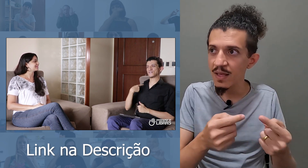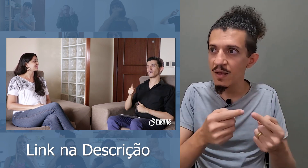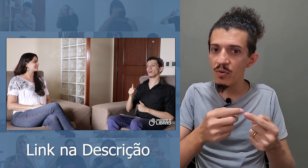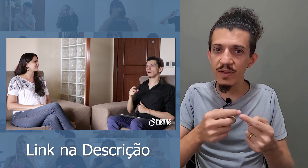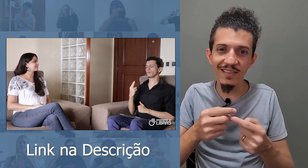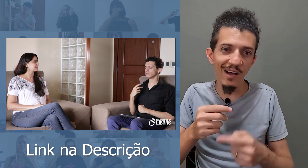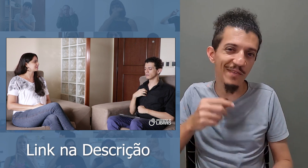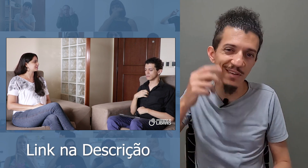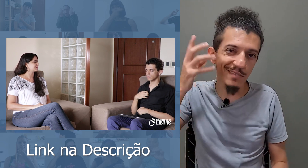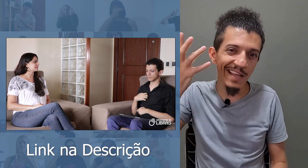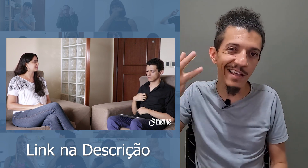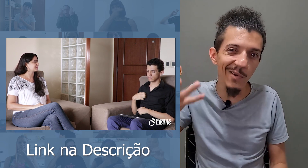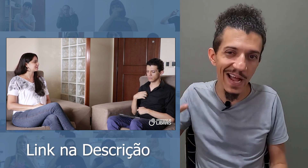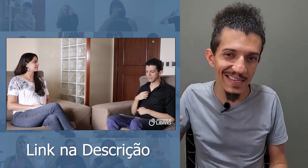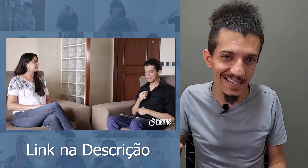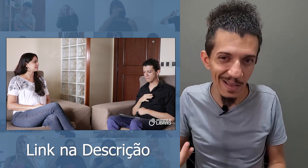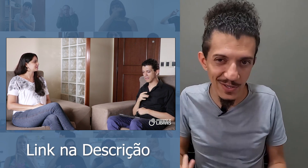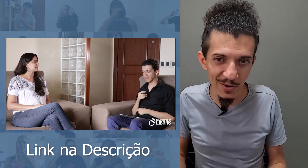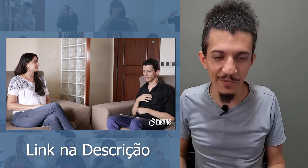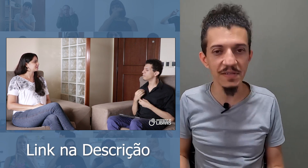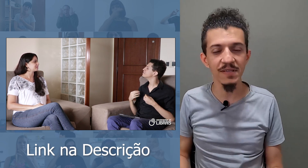porque talvez eu não tenha decorado exatamente o que eu fiz, tá?